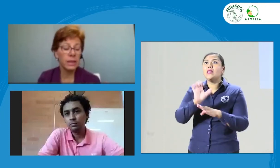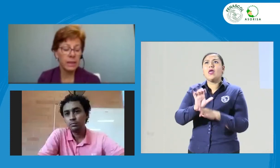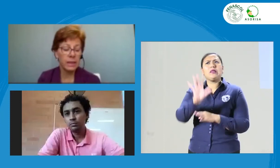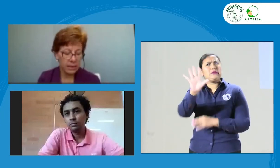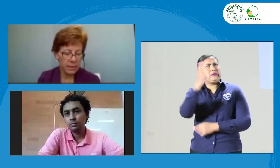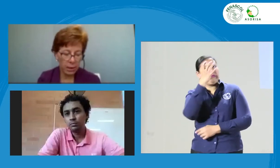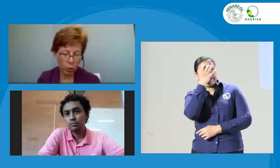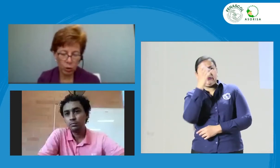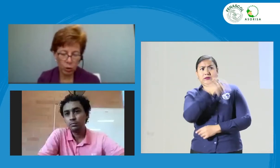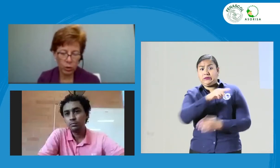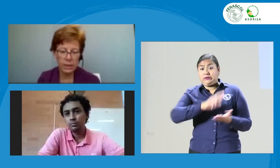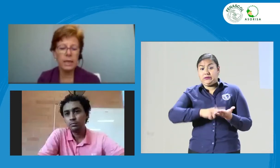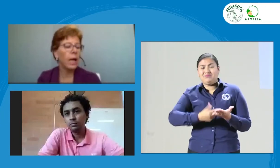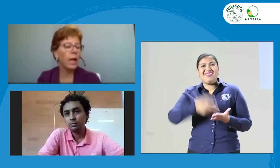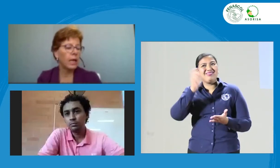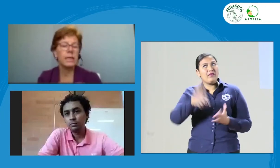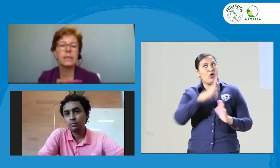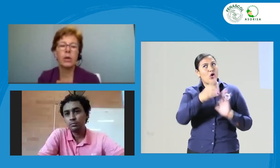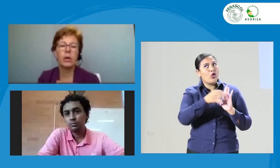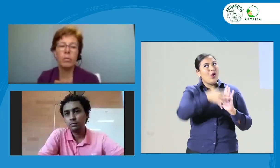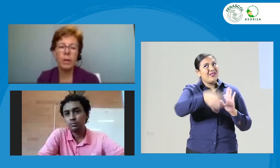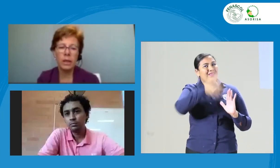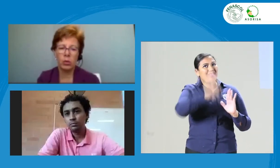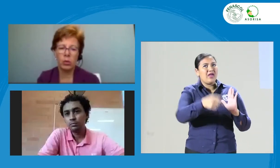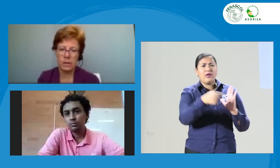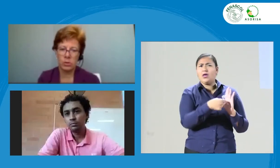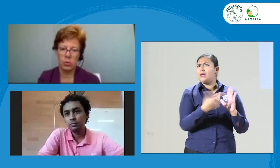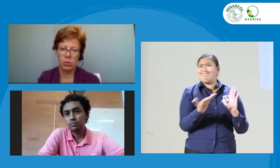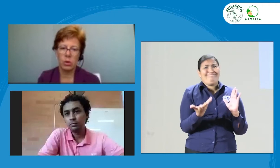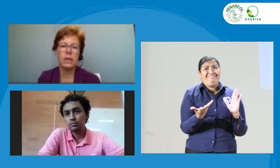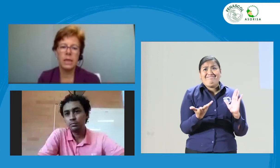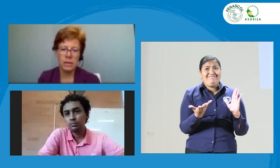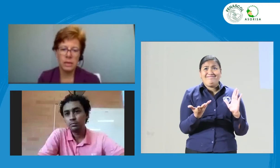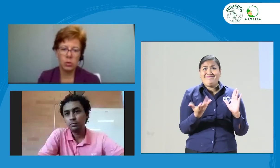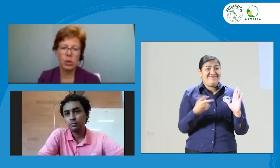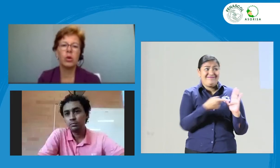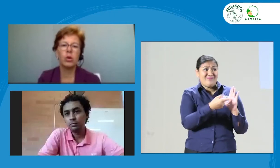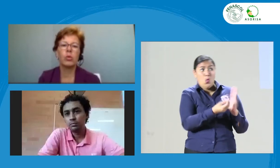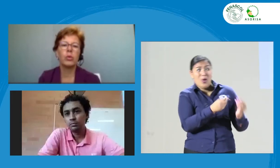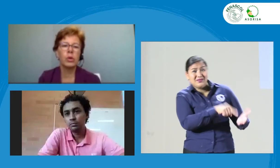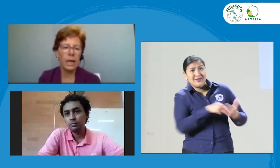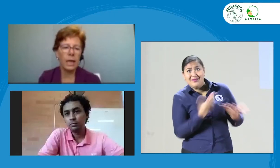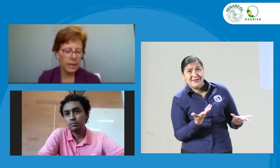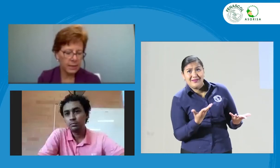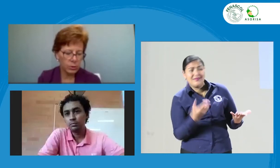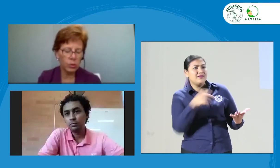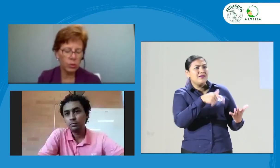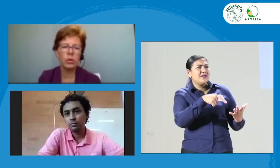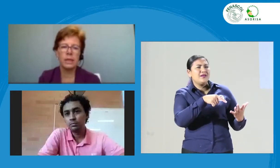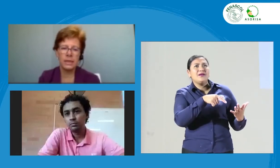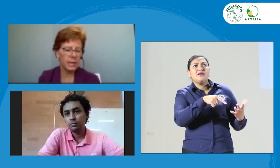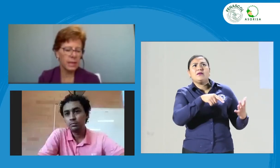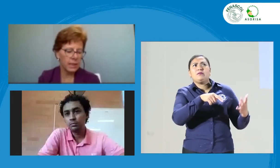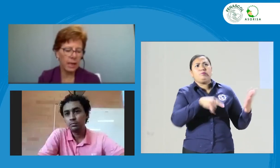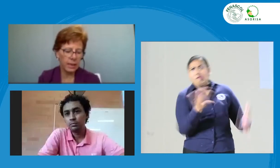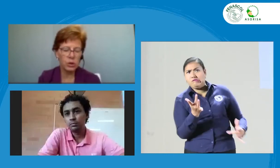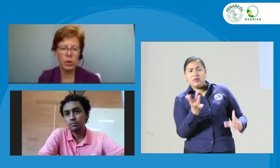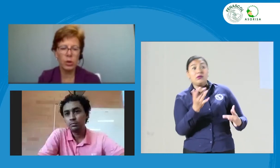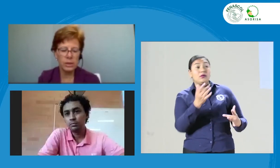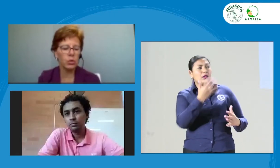este intérprete tiene que seguir este código de ética y está rompiendo esto. Y lo rompió en esto, este día que